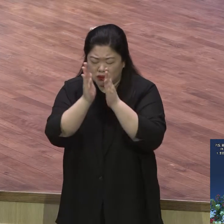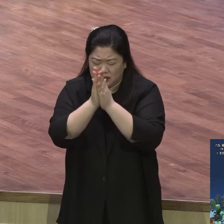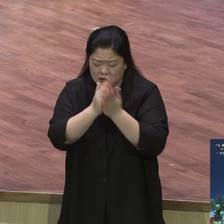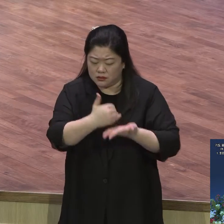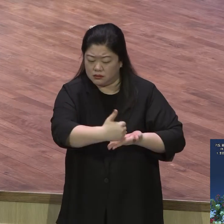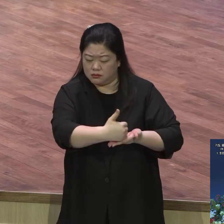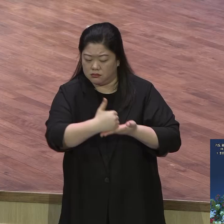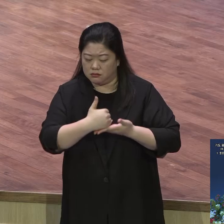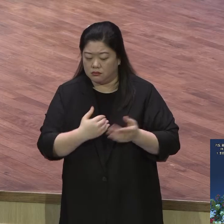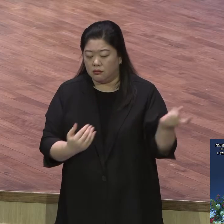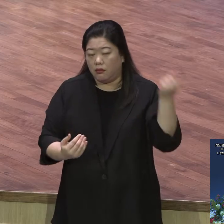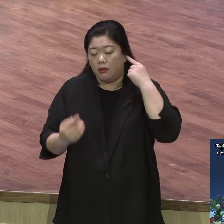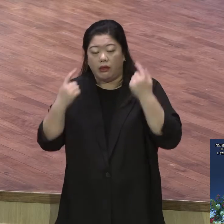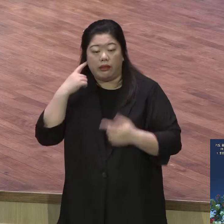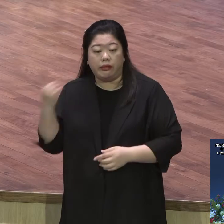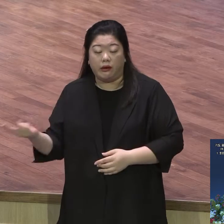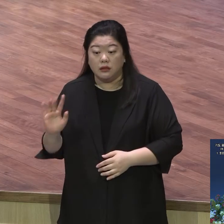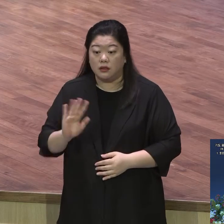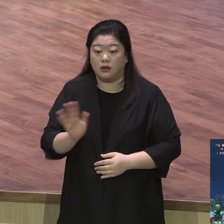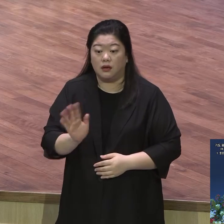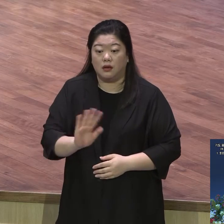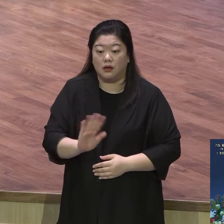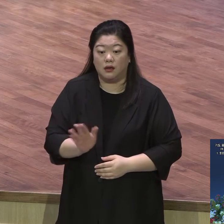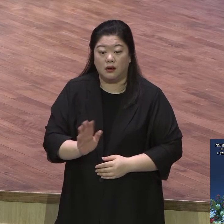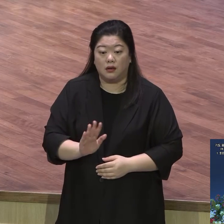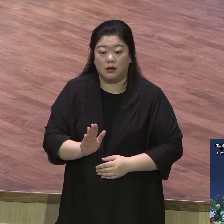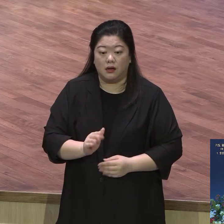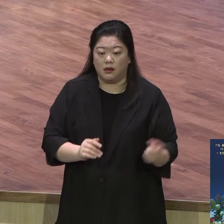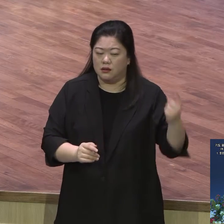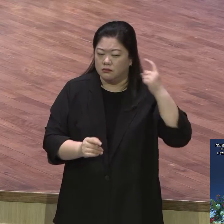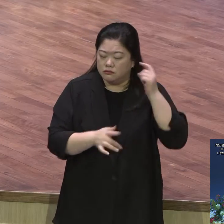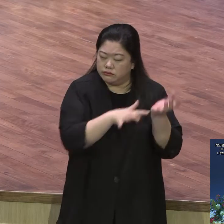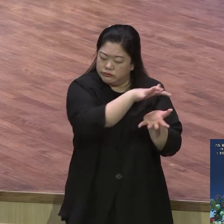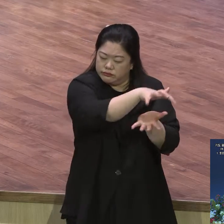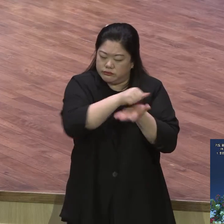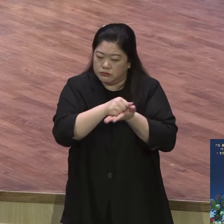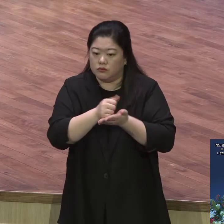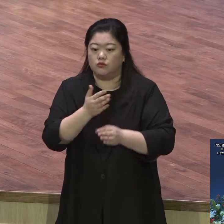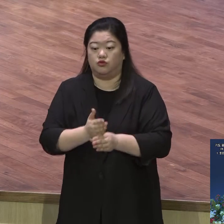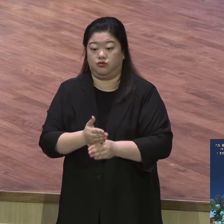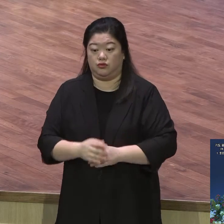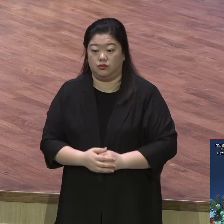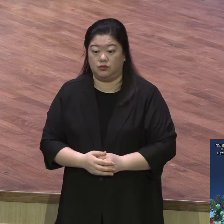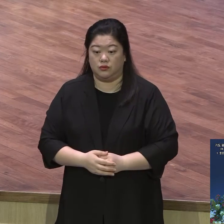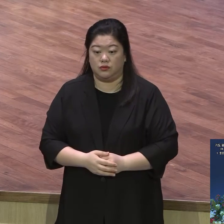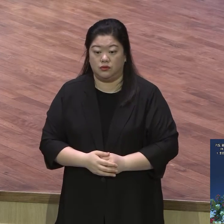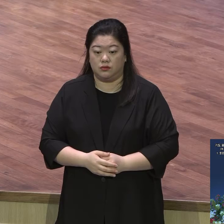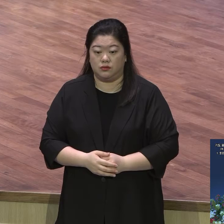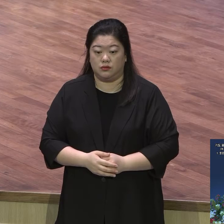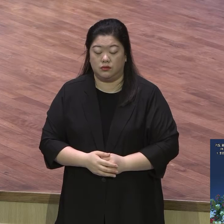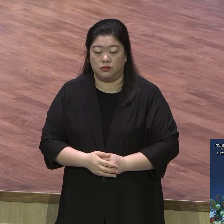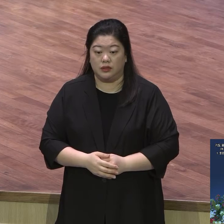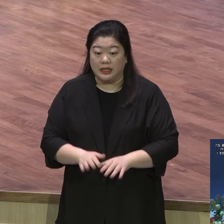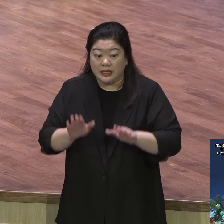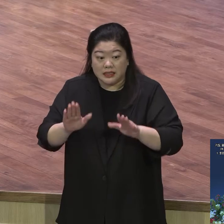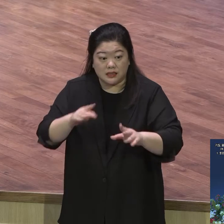어떻게 사느냐 말이에요 어떻게 이 세상을 이겨나고 하나님 주신 힘이 없이 어떻게 주의를 하겠냐고 맹자 자기 힘으로 하니까